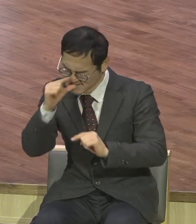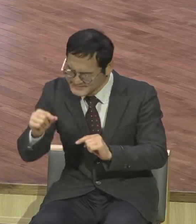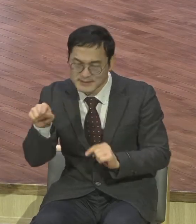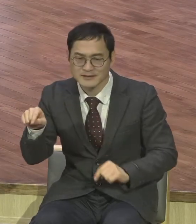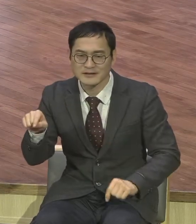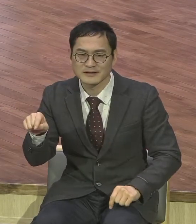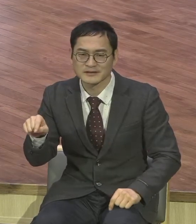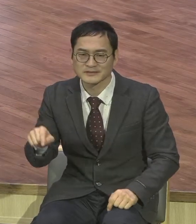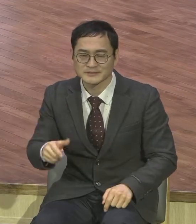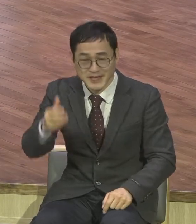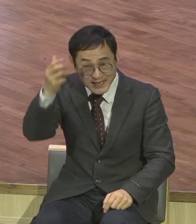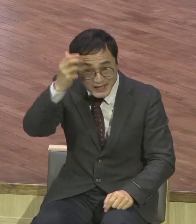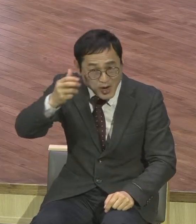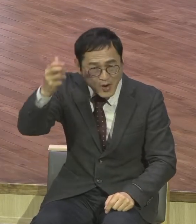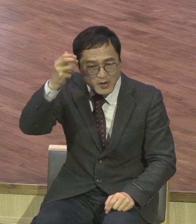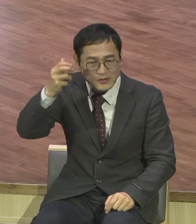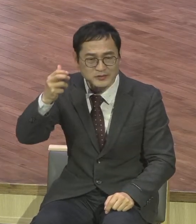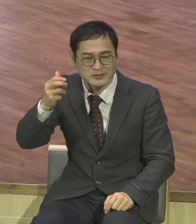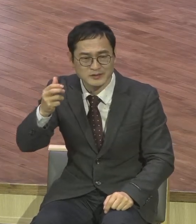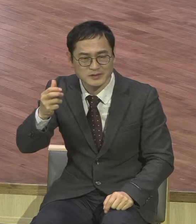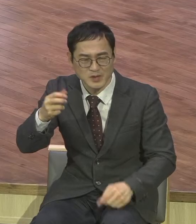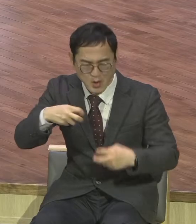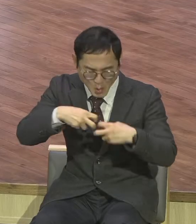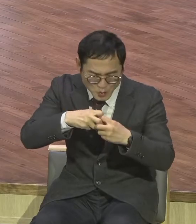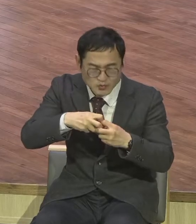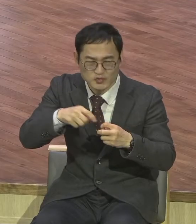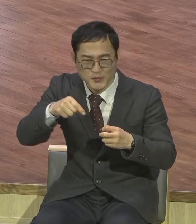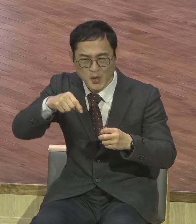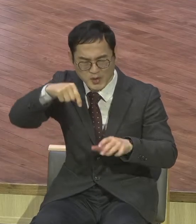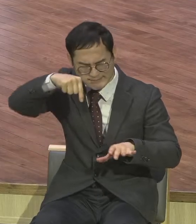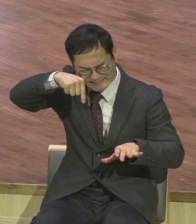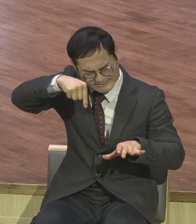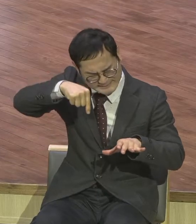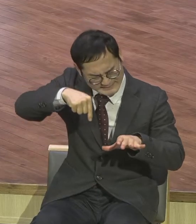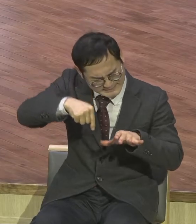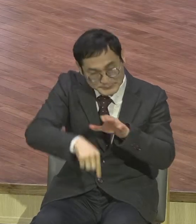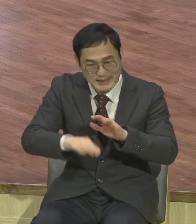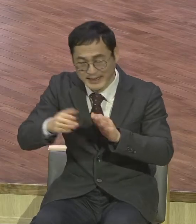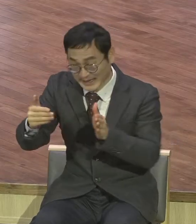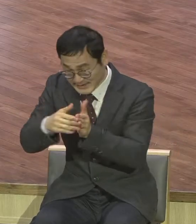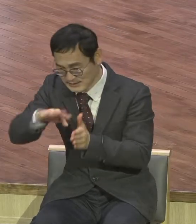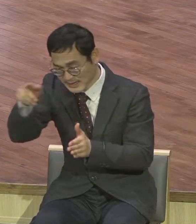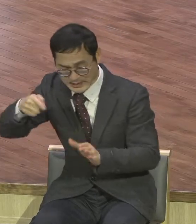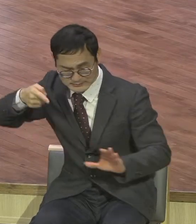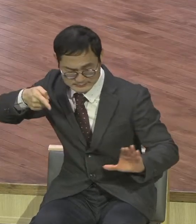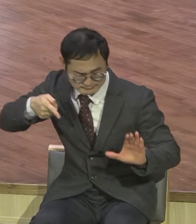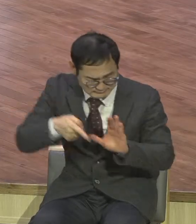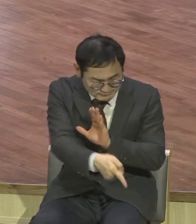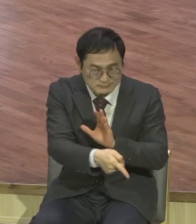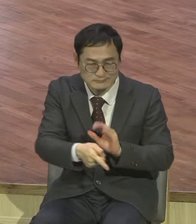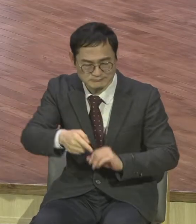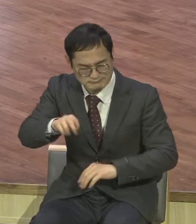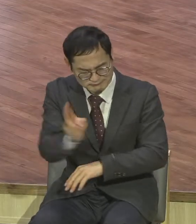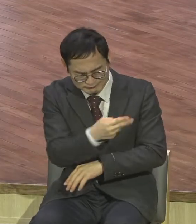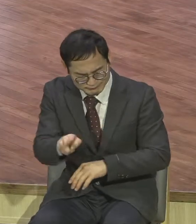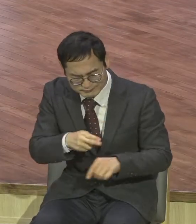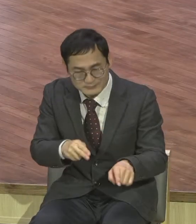관절과 골수를 찔러 쪼개까지 하며 또 마음의 생각과 뜻을 판단하시나니